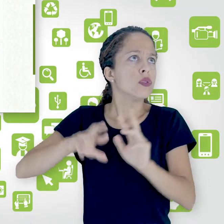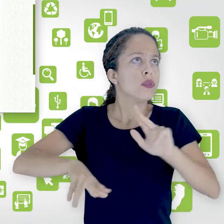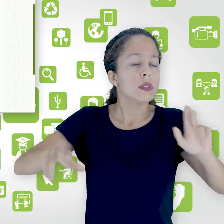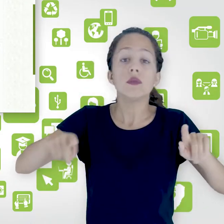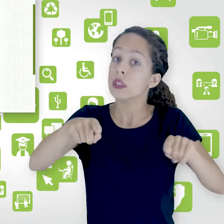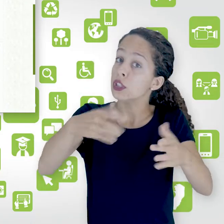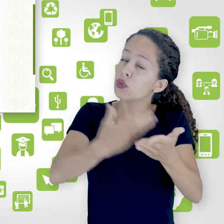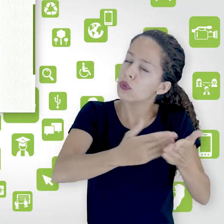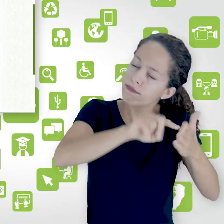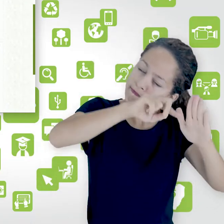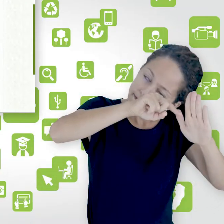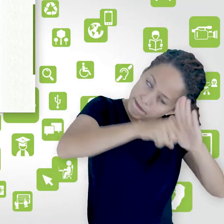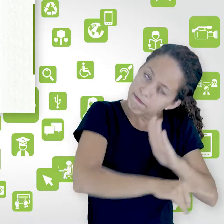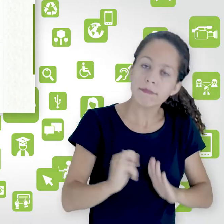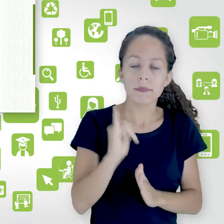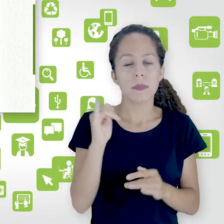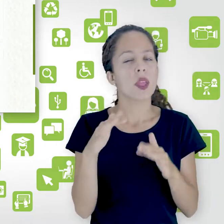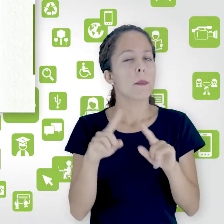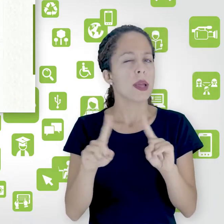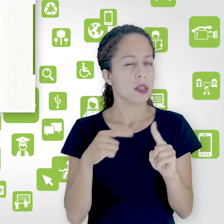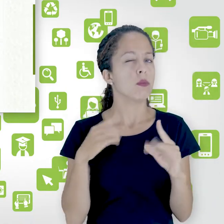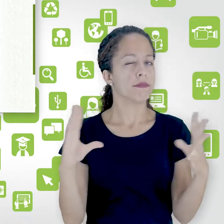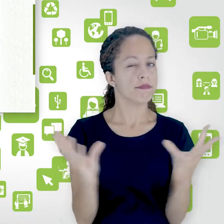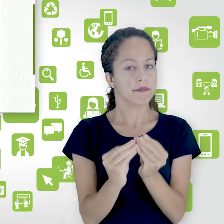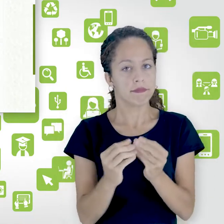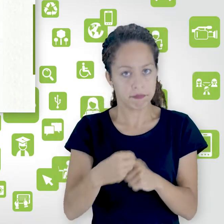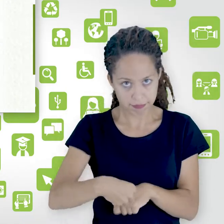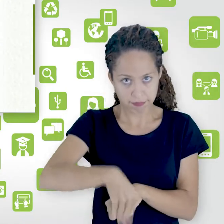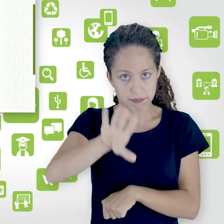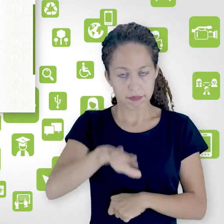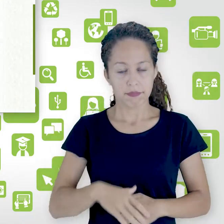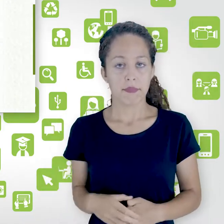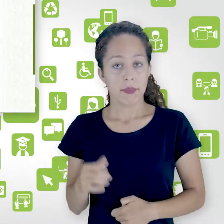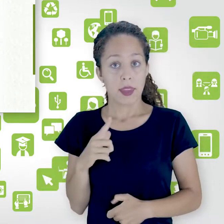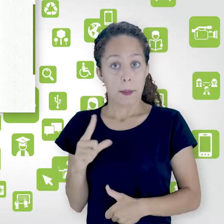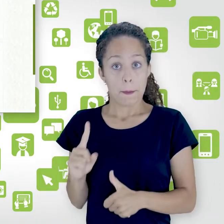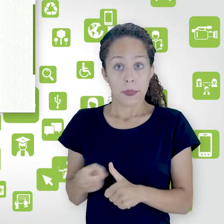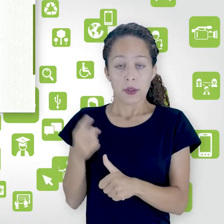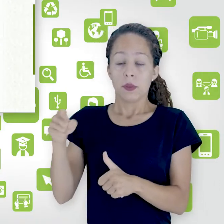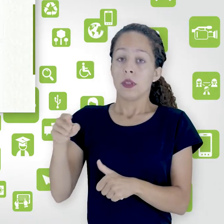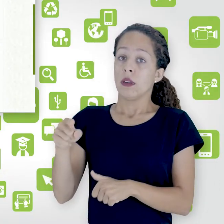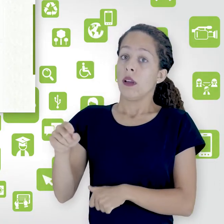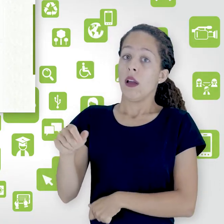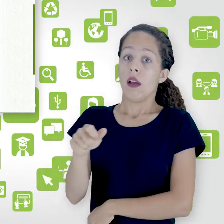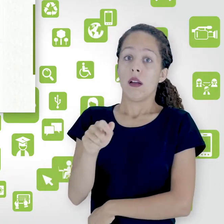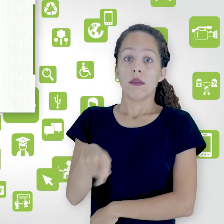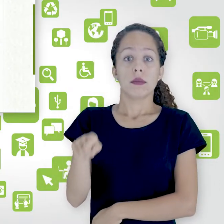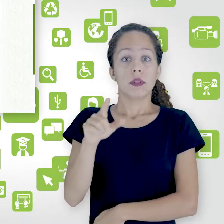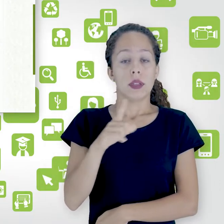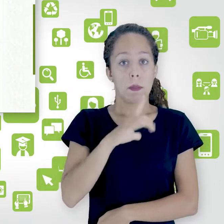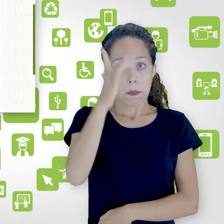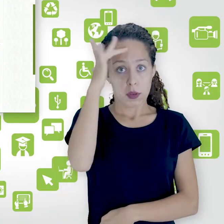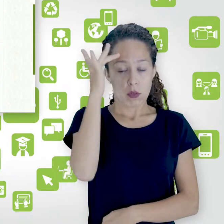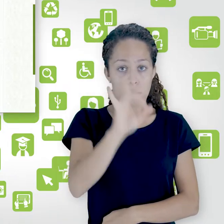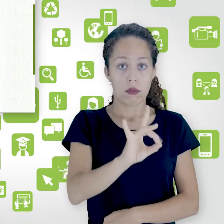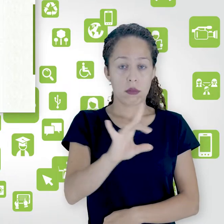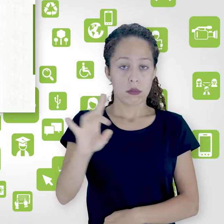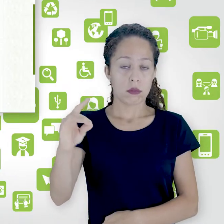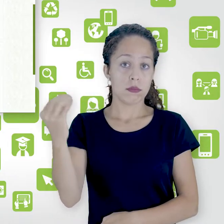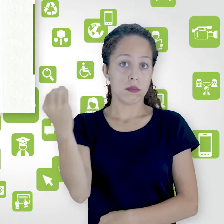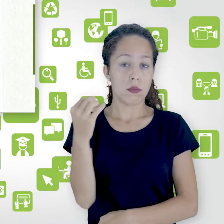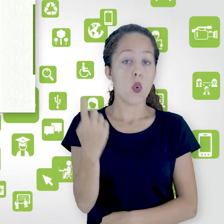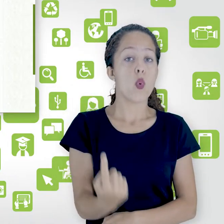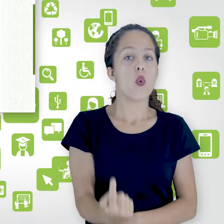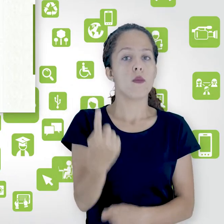pra você esse primeiro item cada usuário iniciou apenas um novo tópico cada usuário só pode iniciar um tópico né e aí